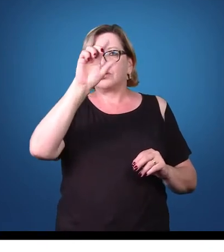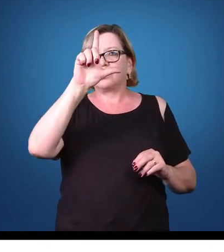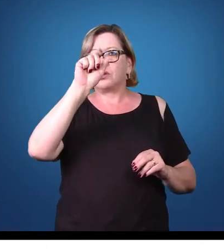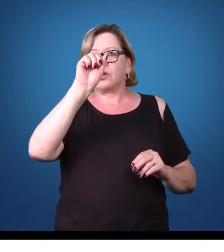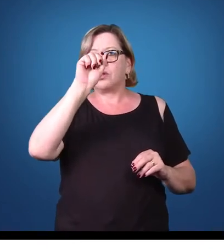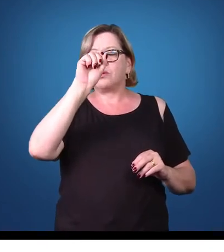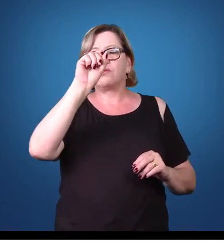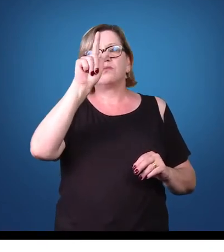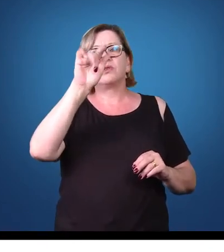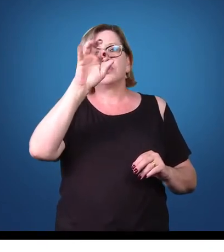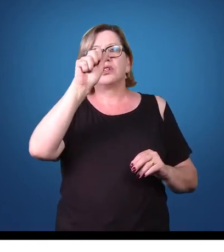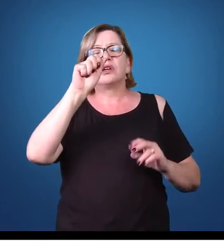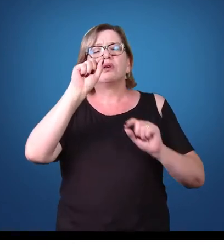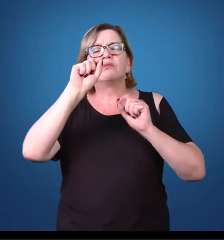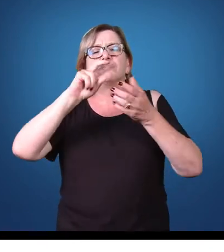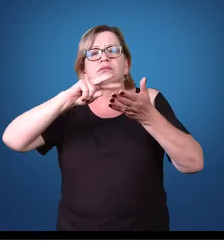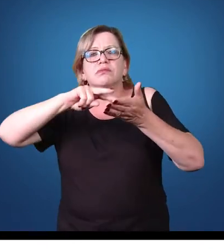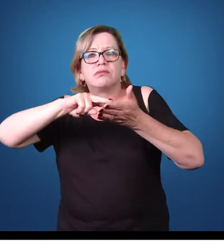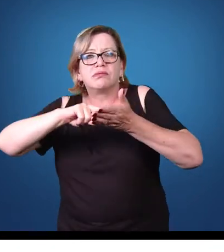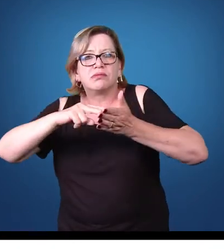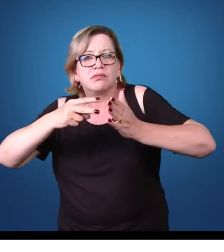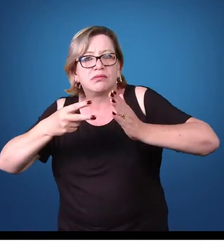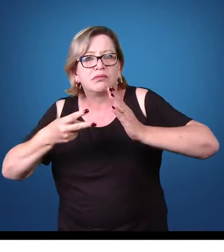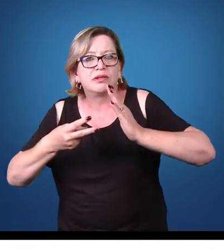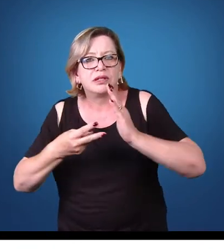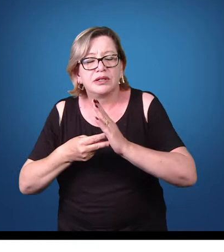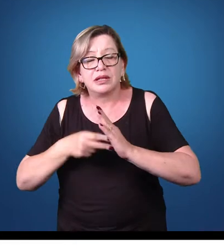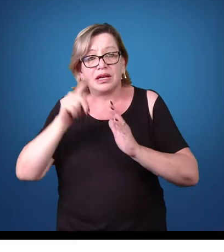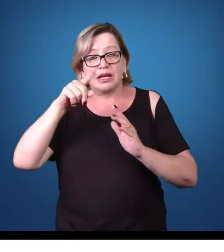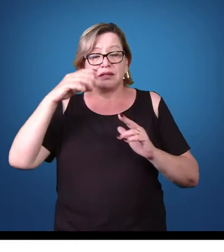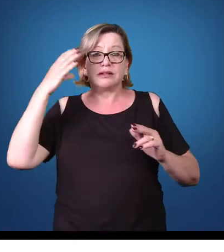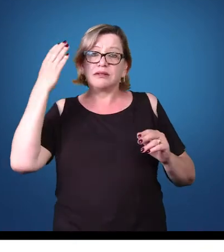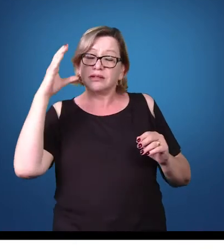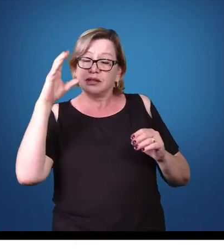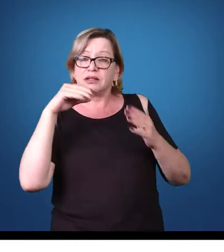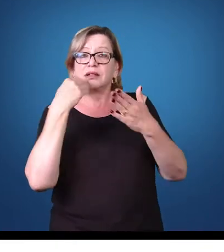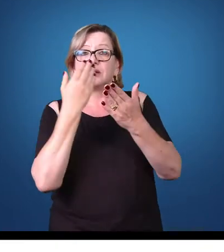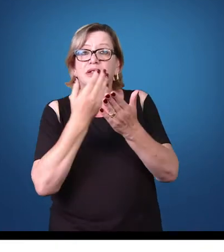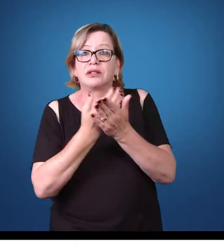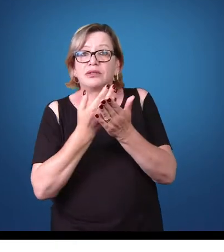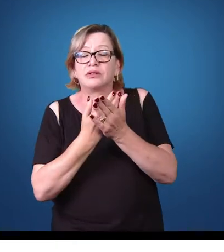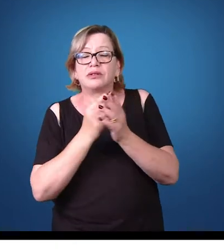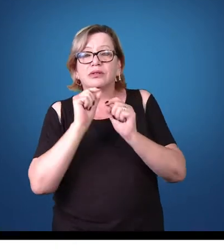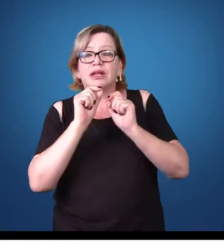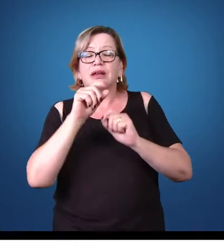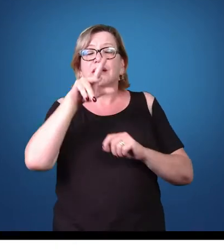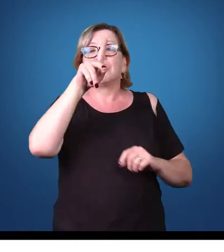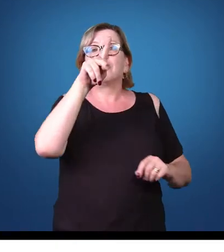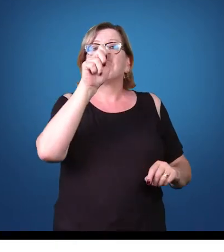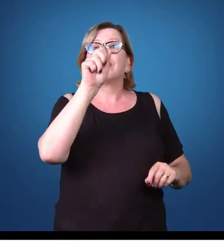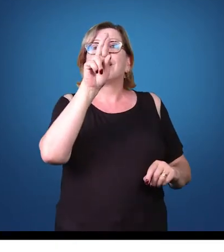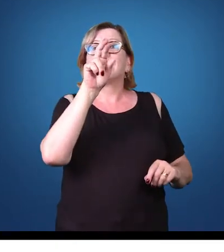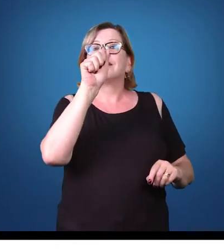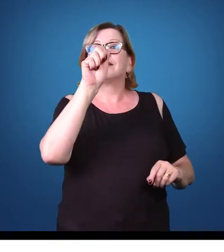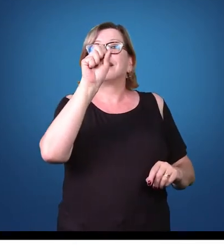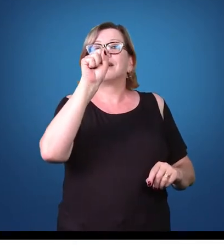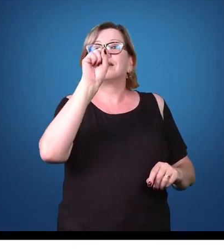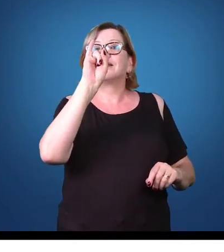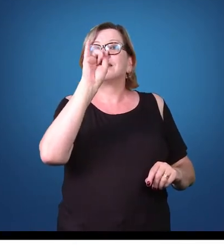significado de parasitologia? Parasitologia é a ciência que estuda o parasitismo, basicamente.